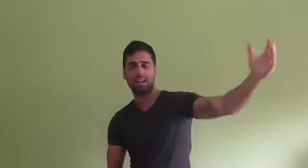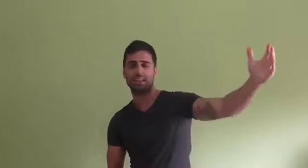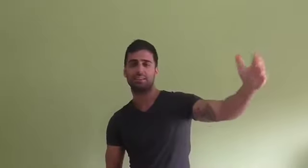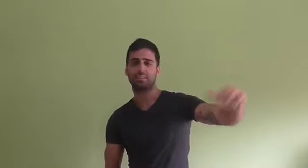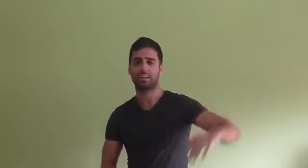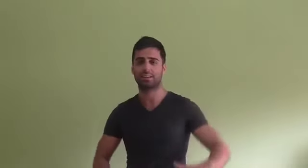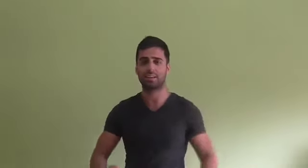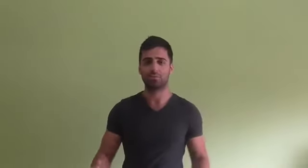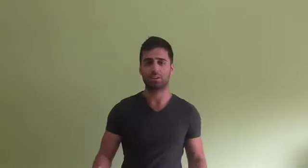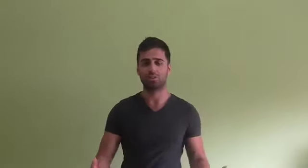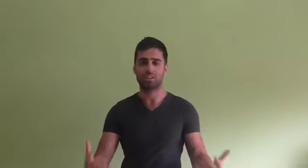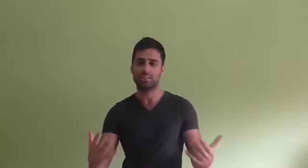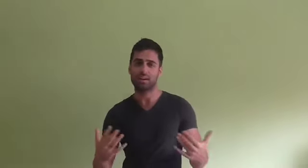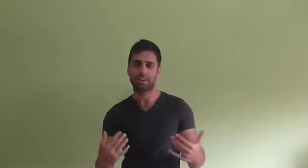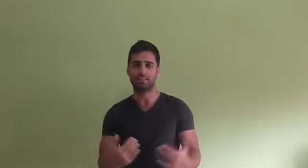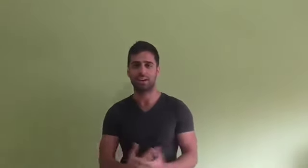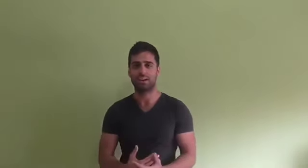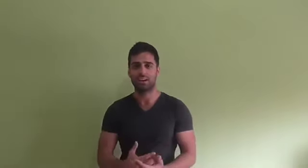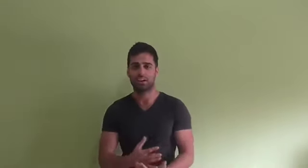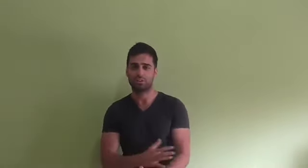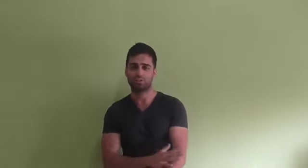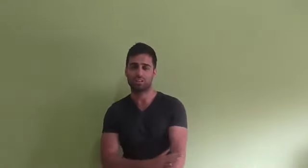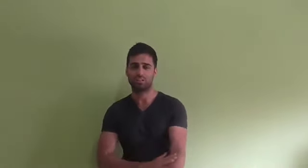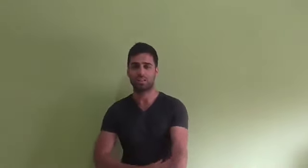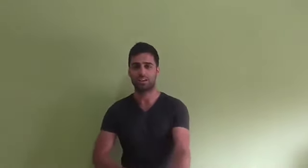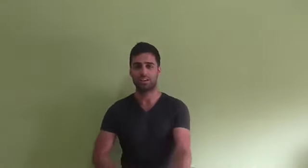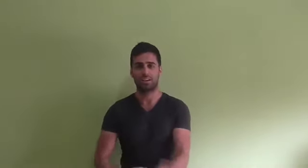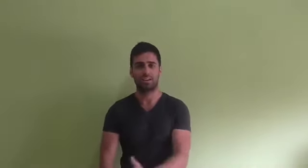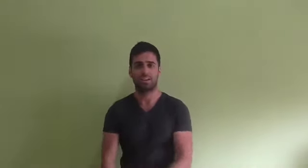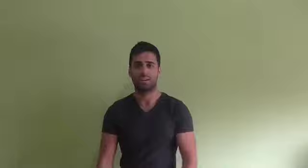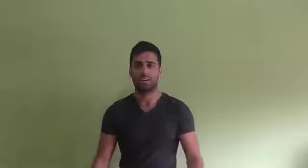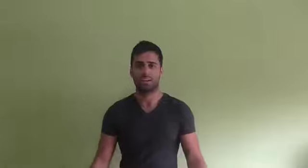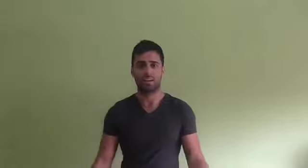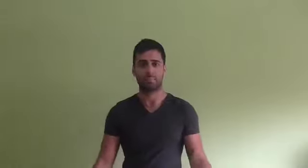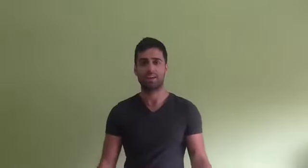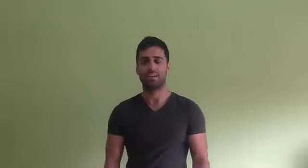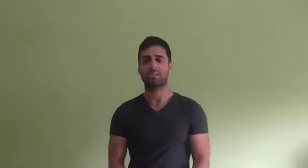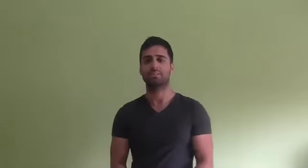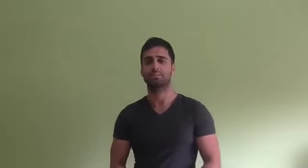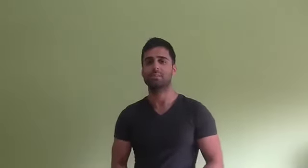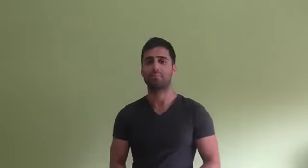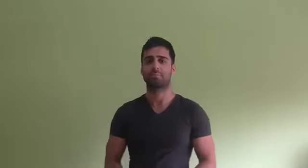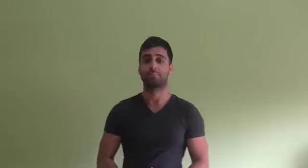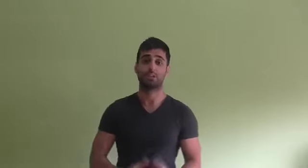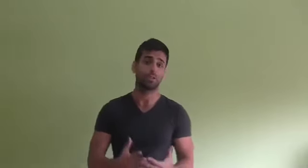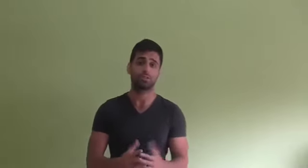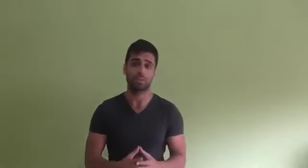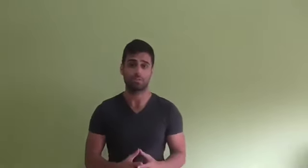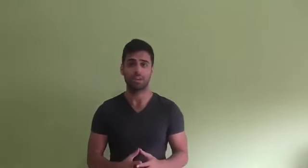mira el atardecer, qué bonito, siente la brisa rozándote la piel. Y todo eso está muy